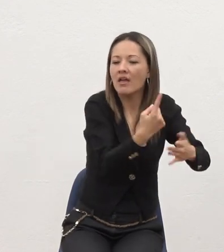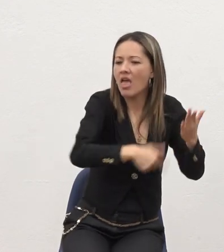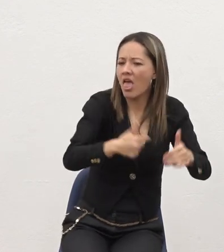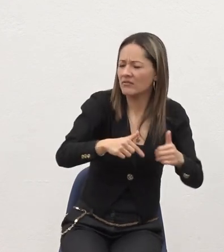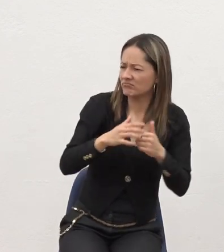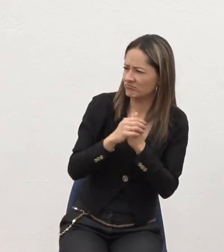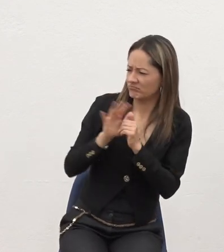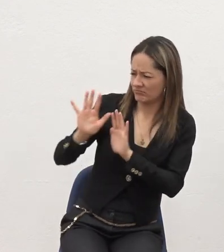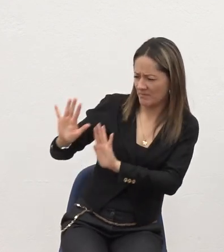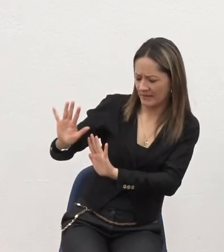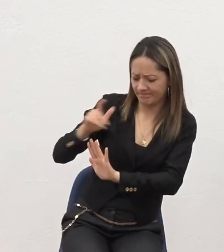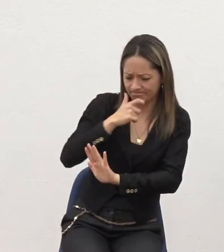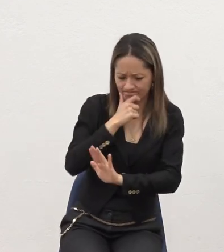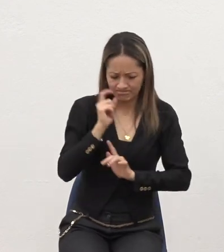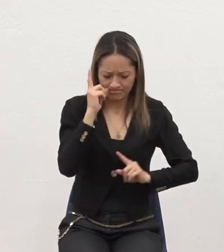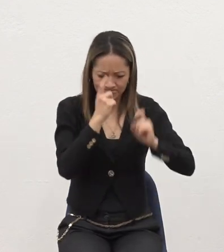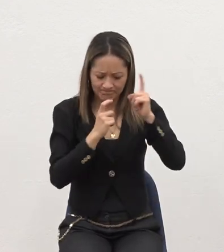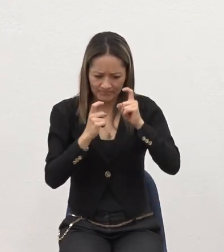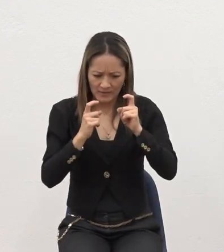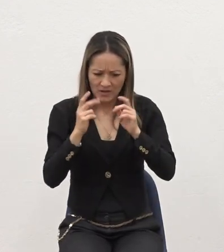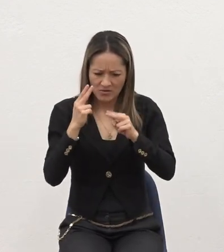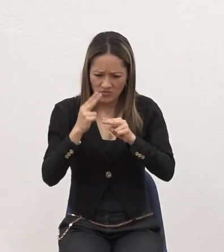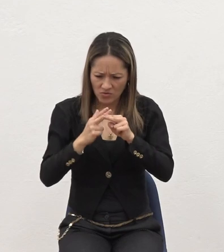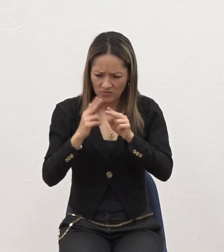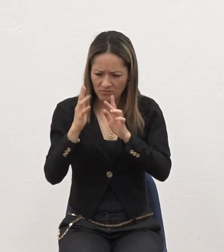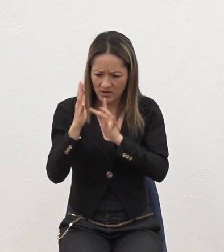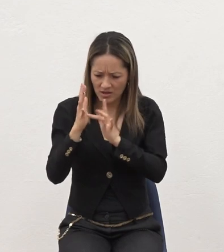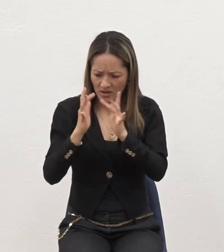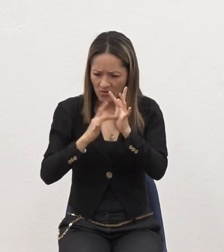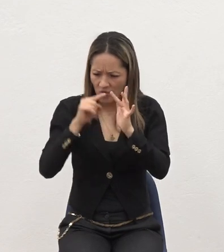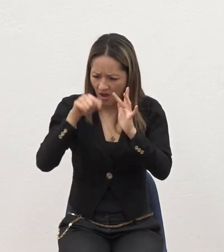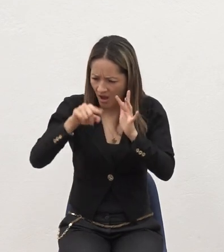¿Y? ¿O de qué? ¿Para qué Salva?